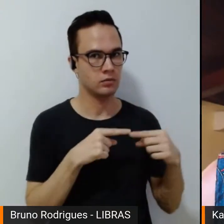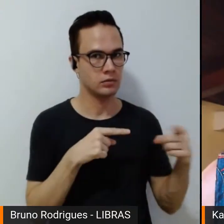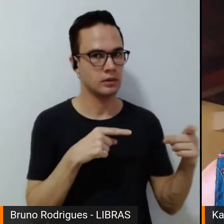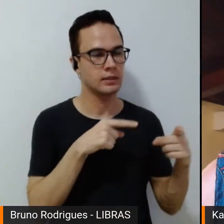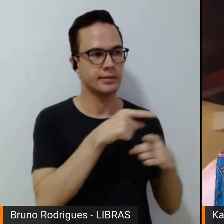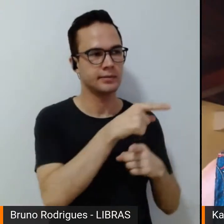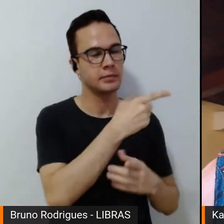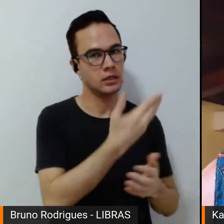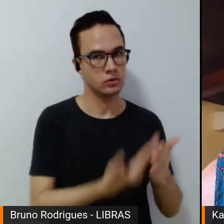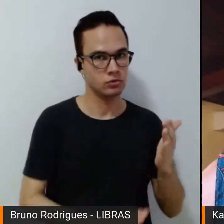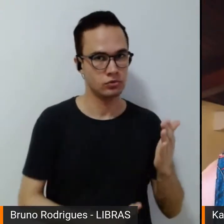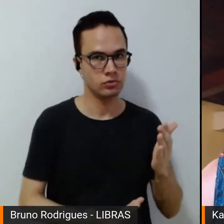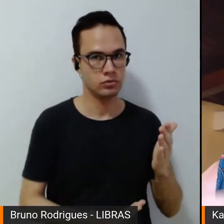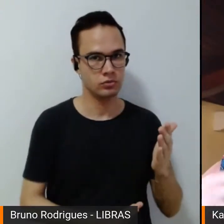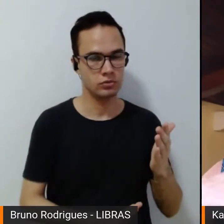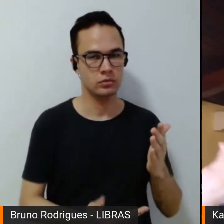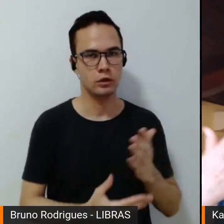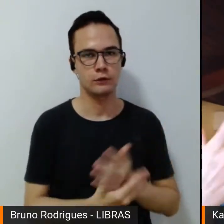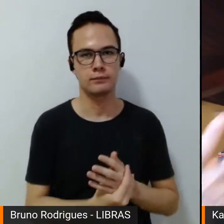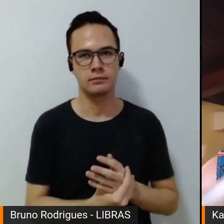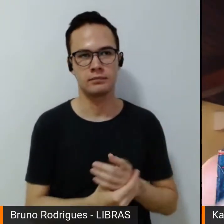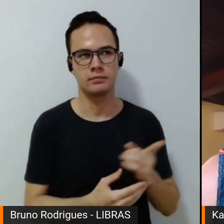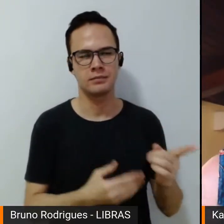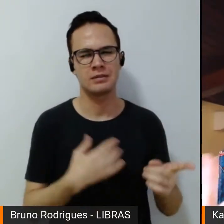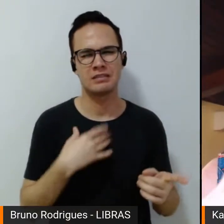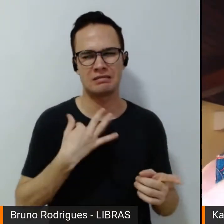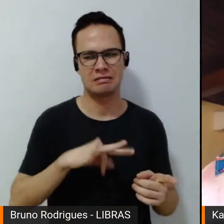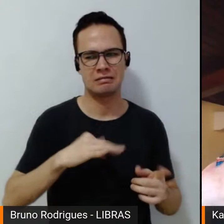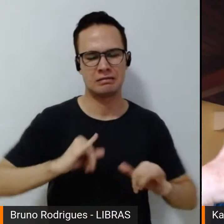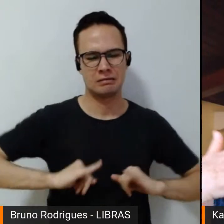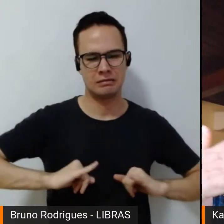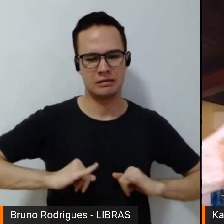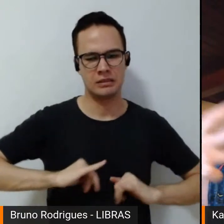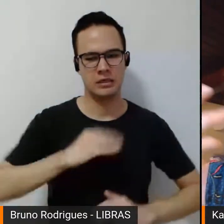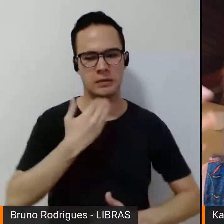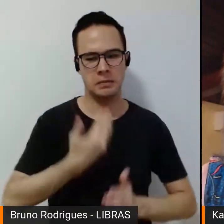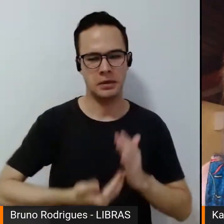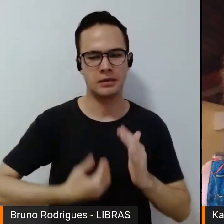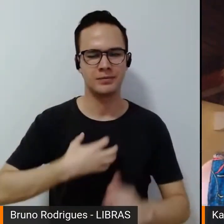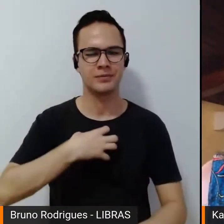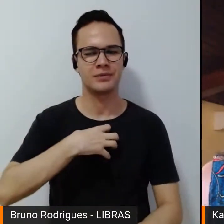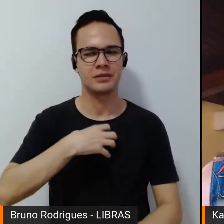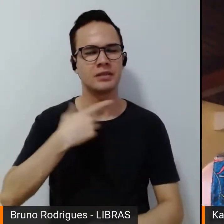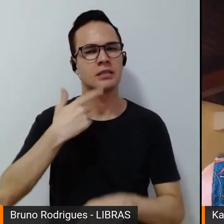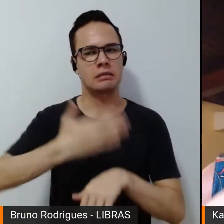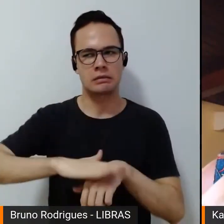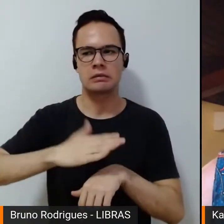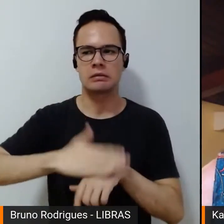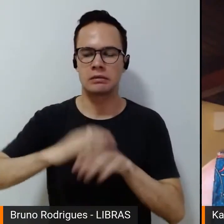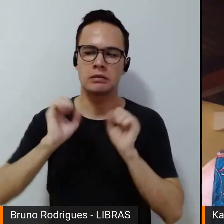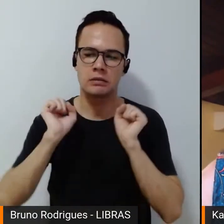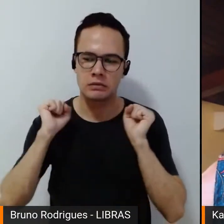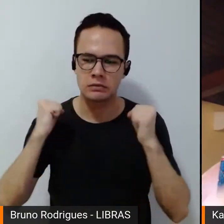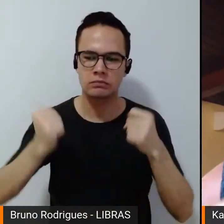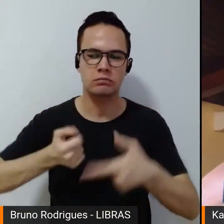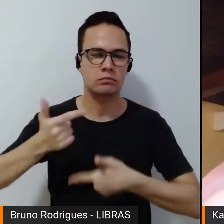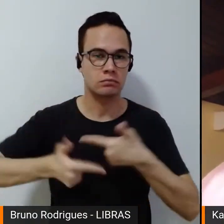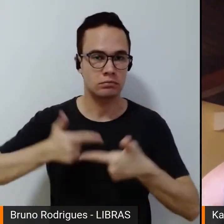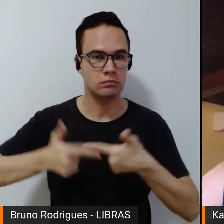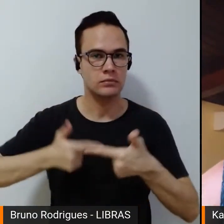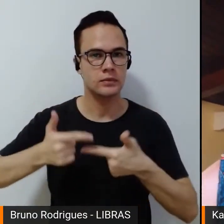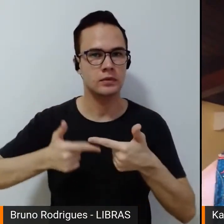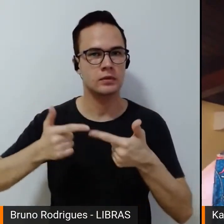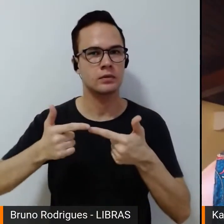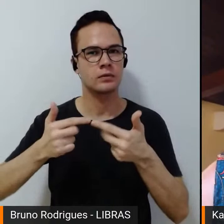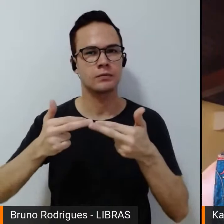derrota e à dor da derrota, não é? O que significa treinar tanto, trabalhar tanto, enfrentar